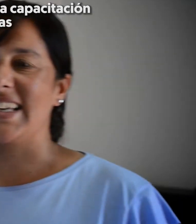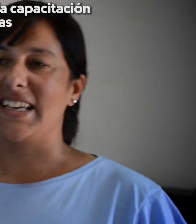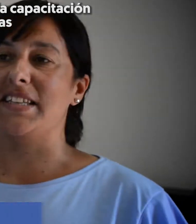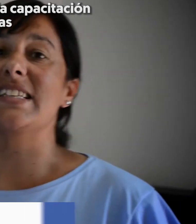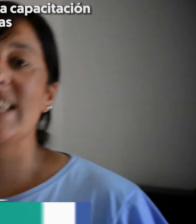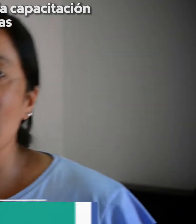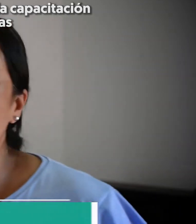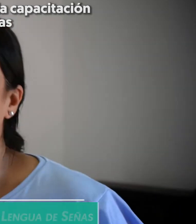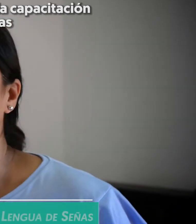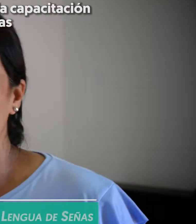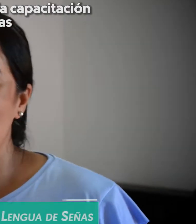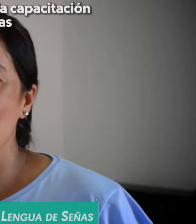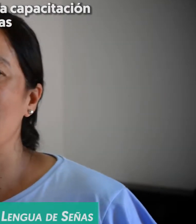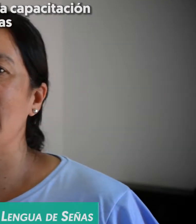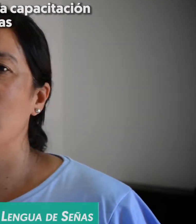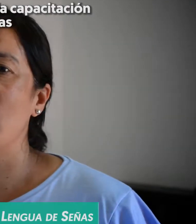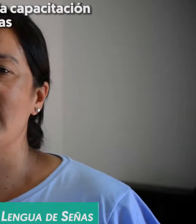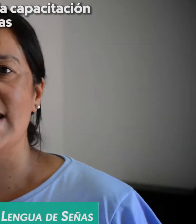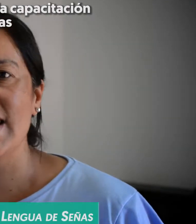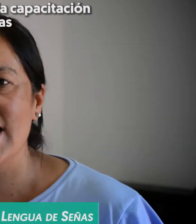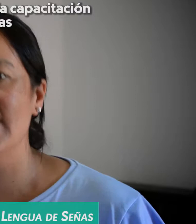La capacitación de lenguas de señas